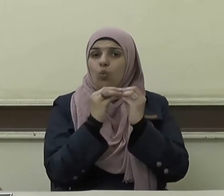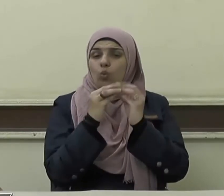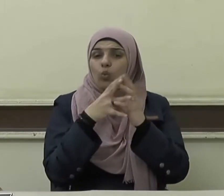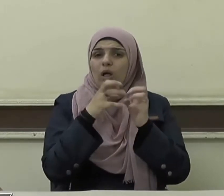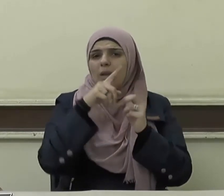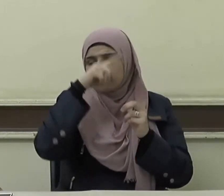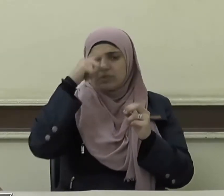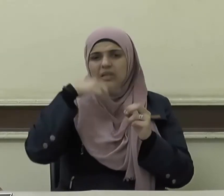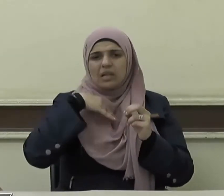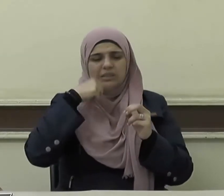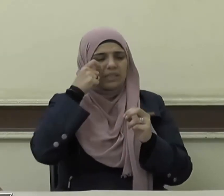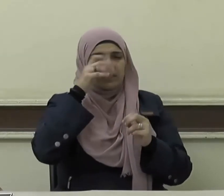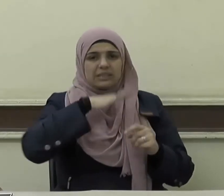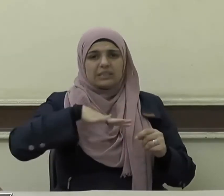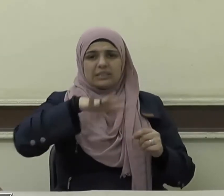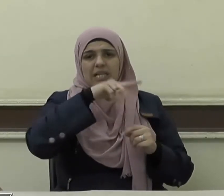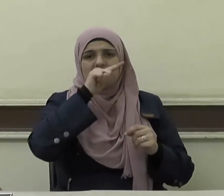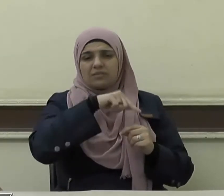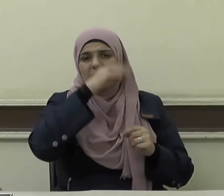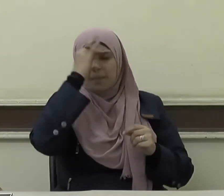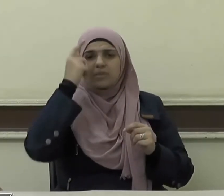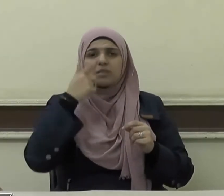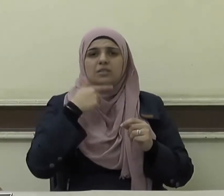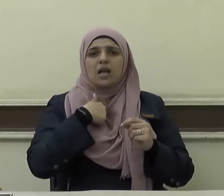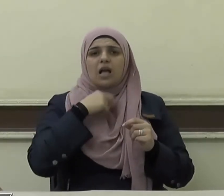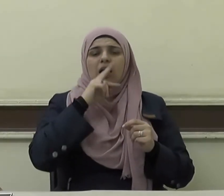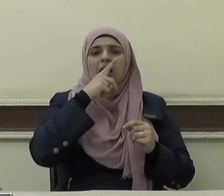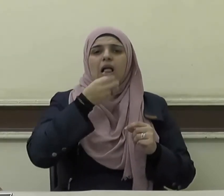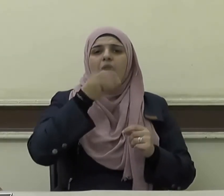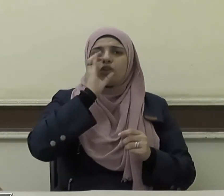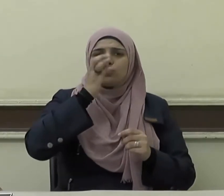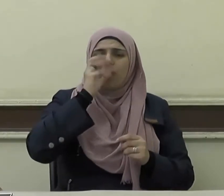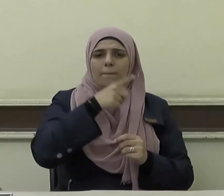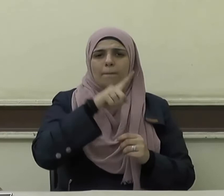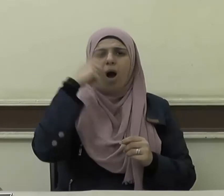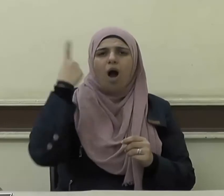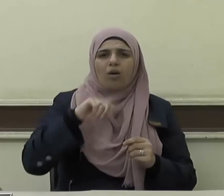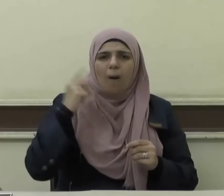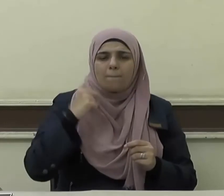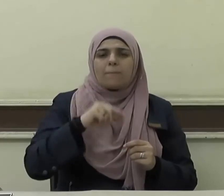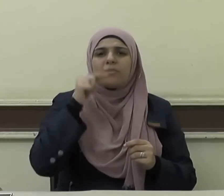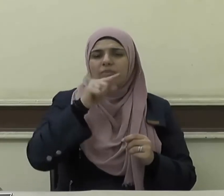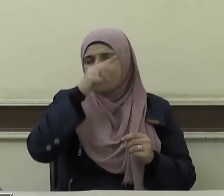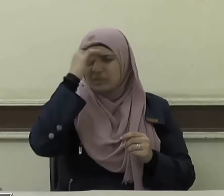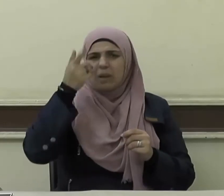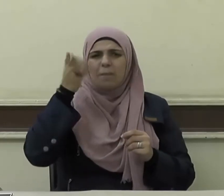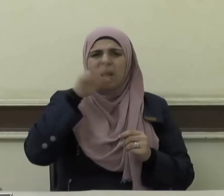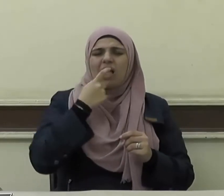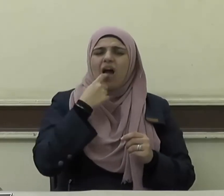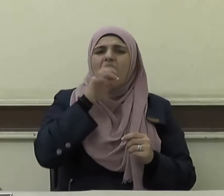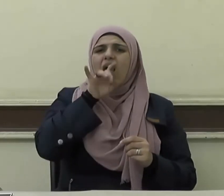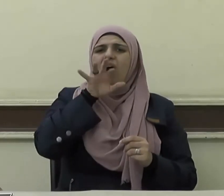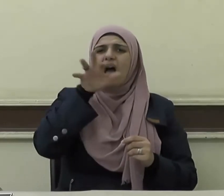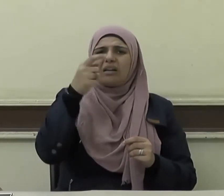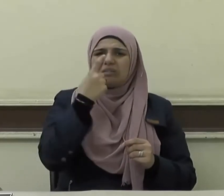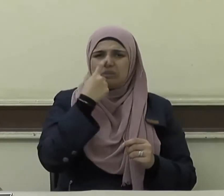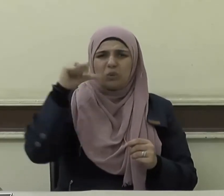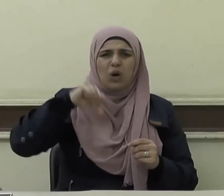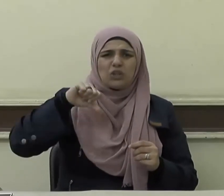من يؤذون الناس بتناول المحرمات التي تبعث روائح